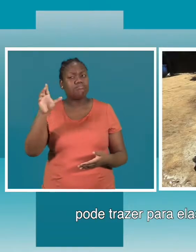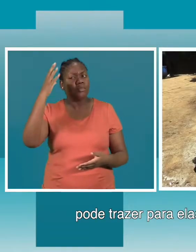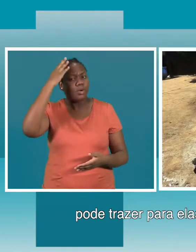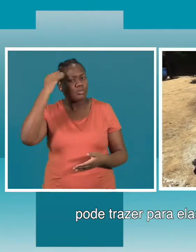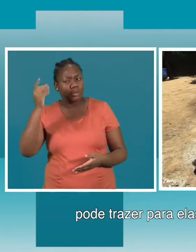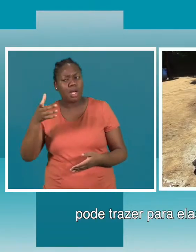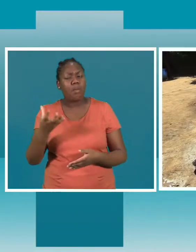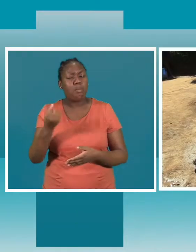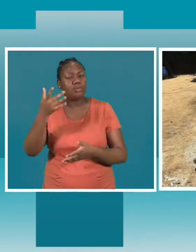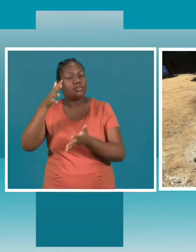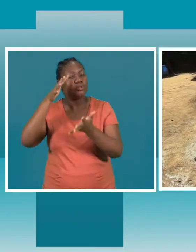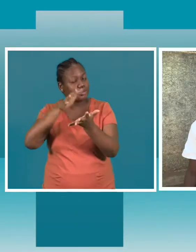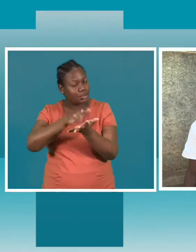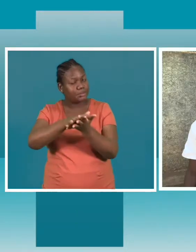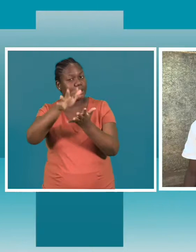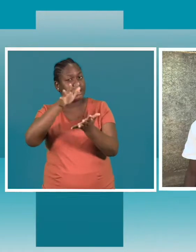e para os seus filhos.